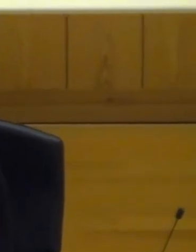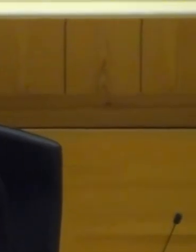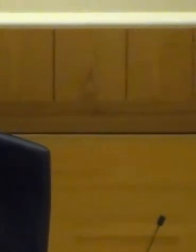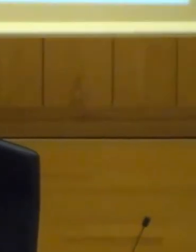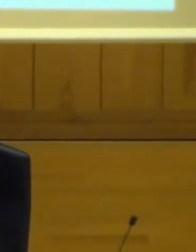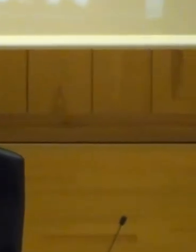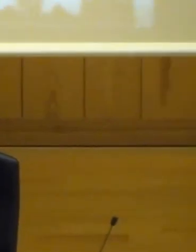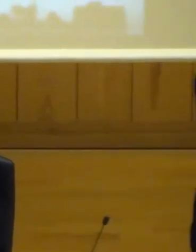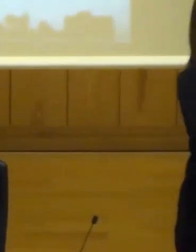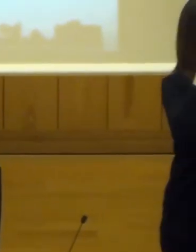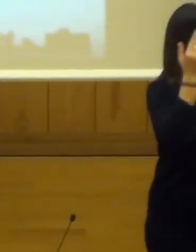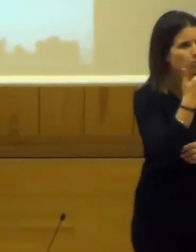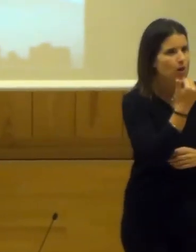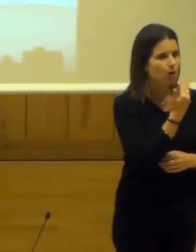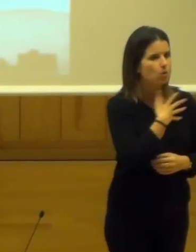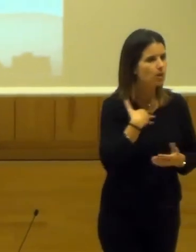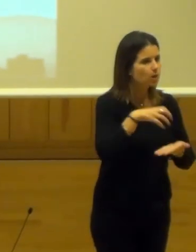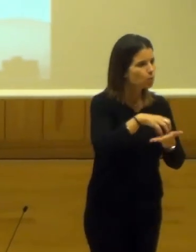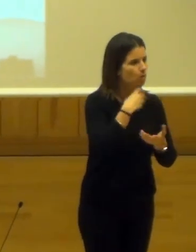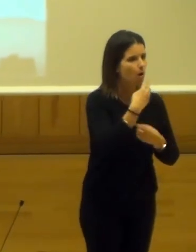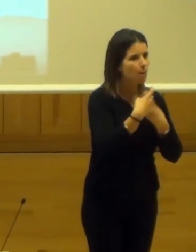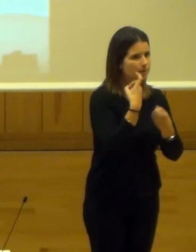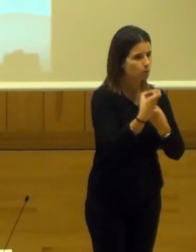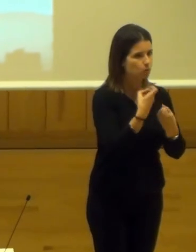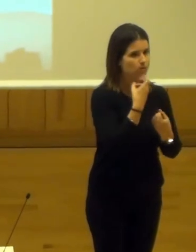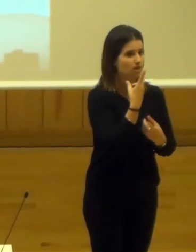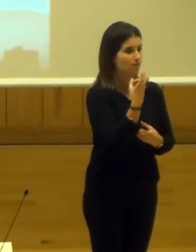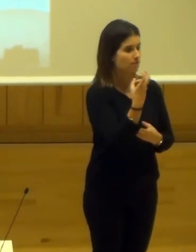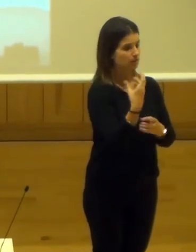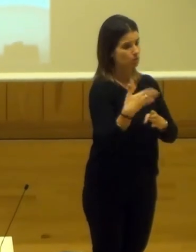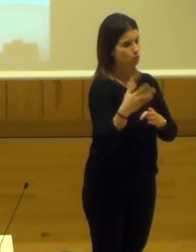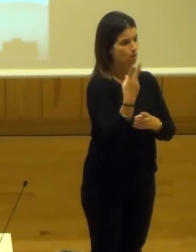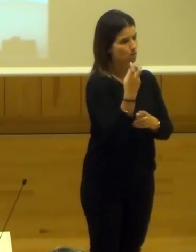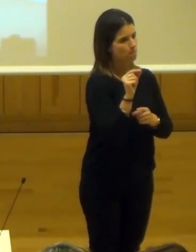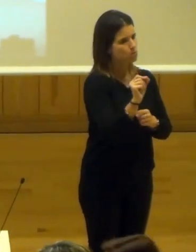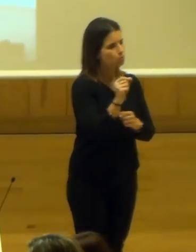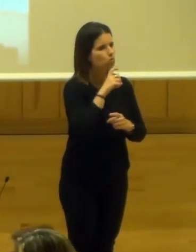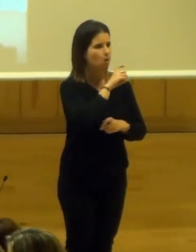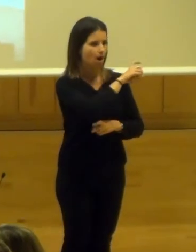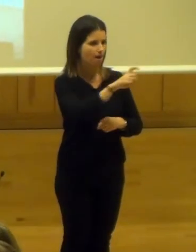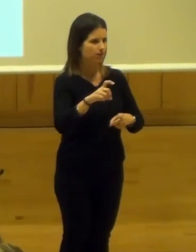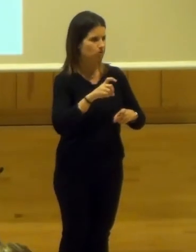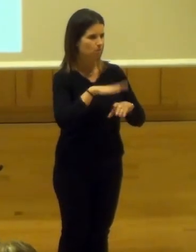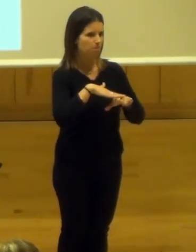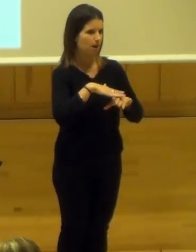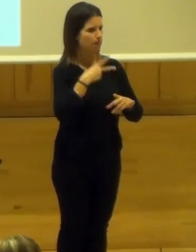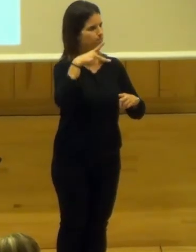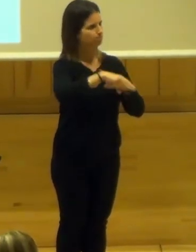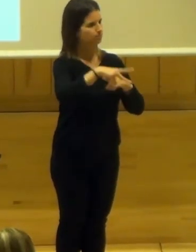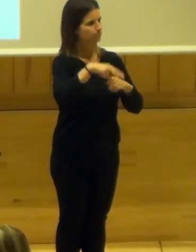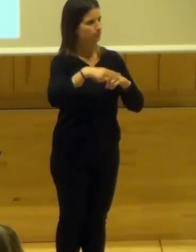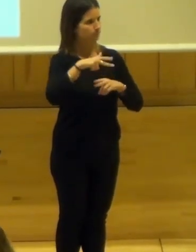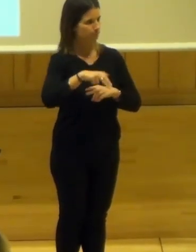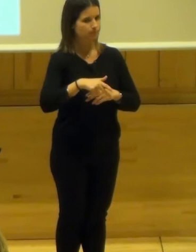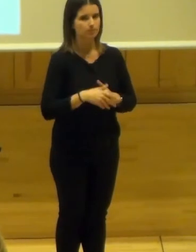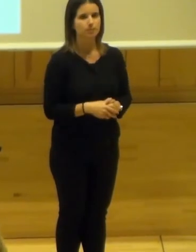y tres para si alguien tiene alguna pregunta. Cuando falten dos minutitos, yo enseñaré este cartel para que se vayan cortando los